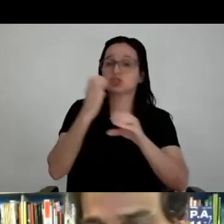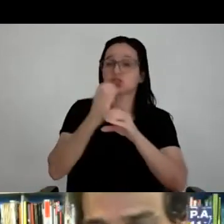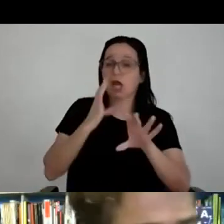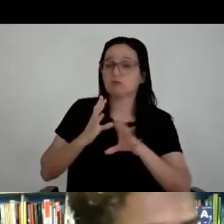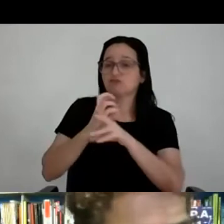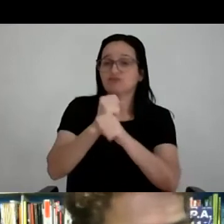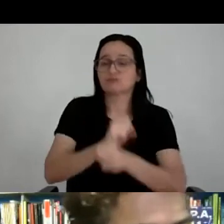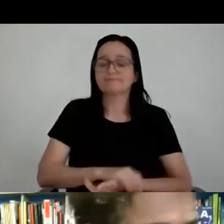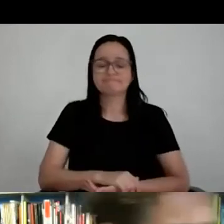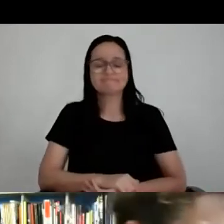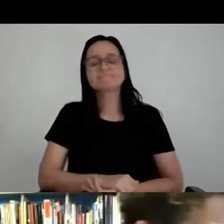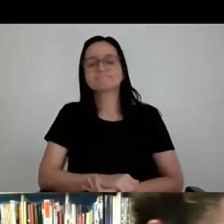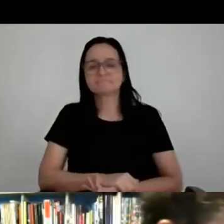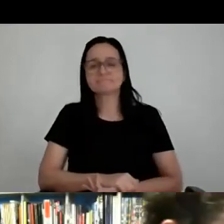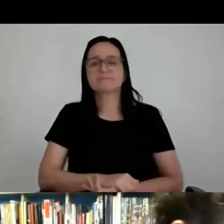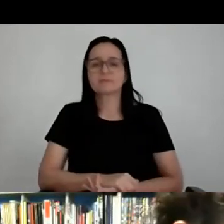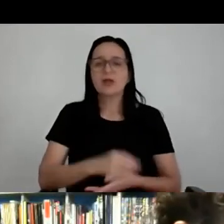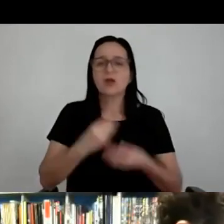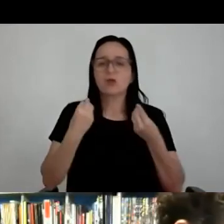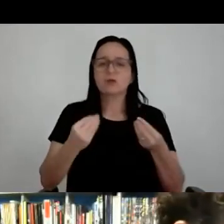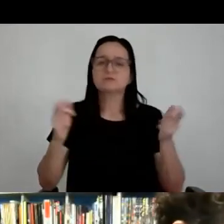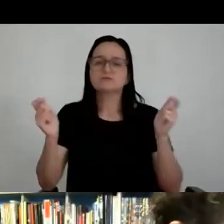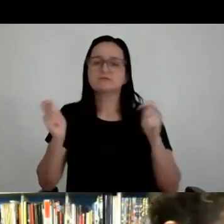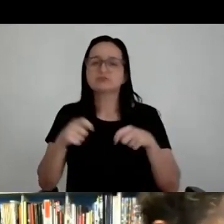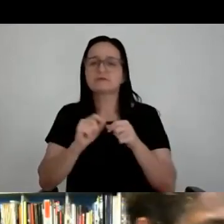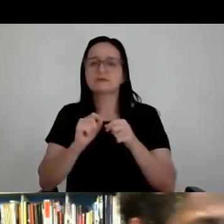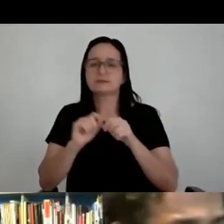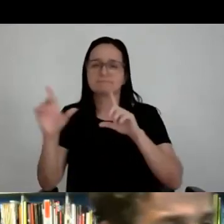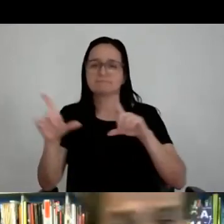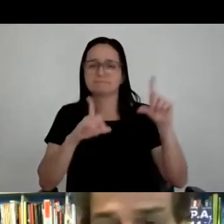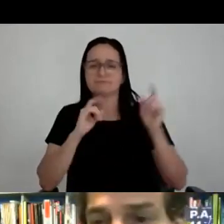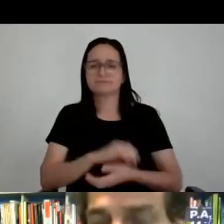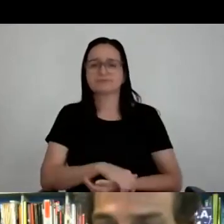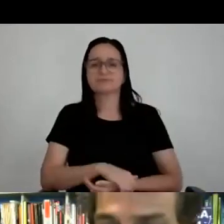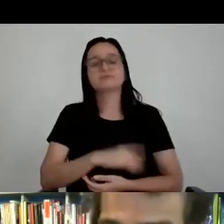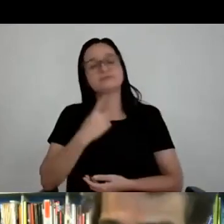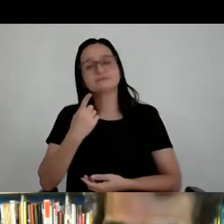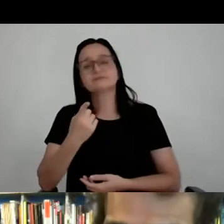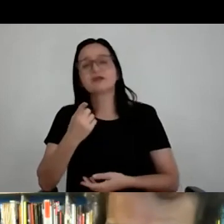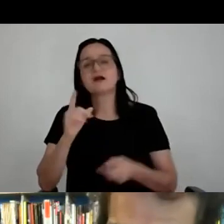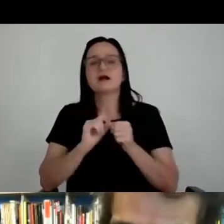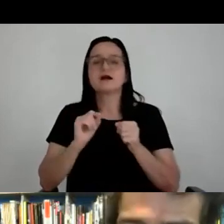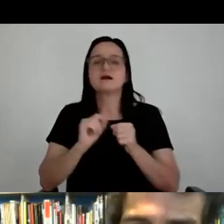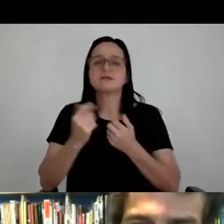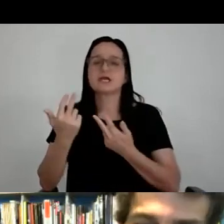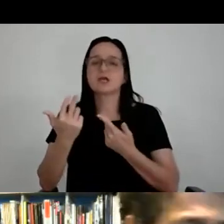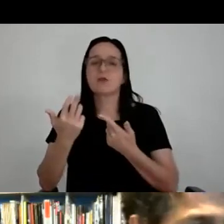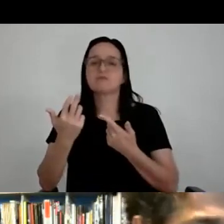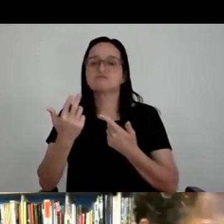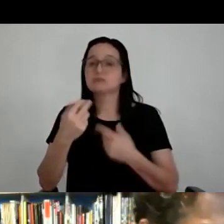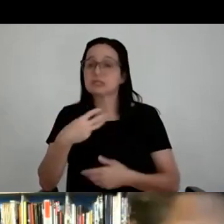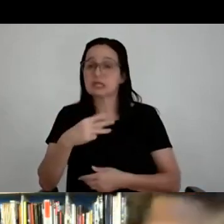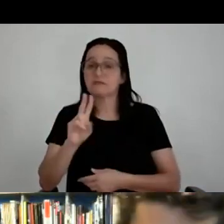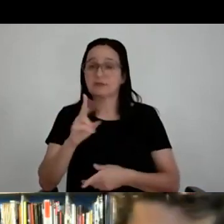produzir então, pula a próxima imagem, bota outra, vai passar outra. Aí vamos produzir esses veios em 3D. Aí